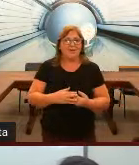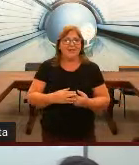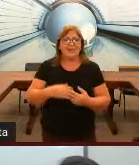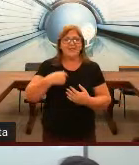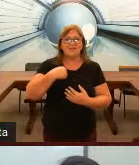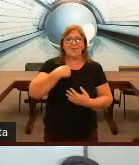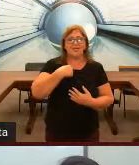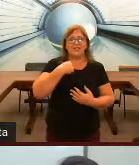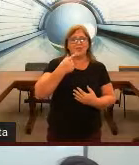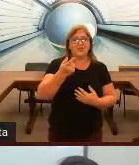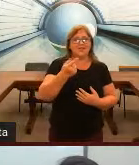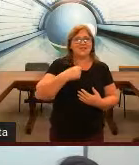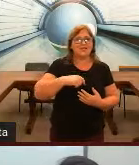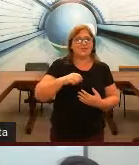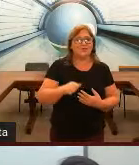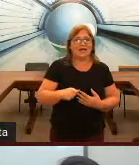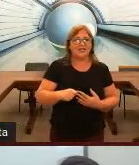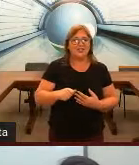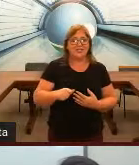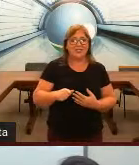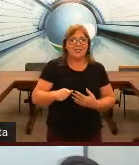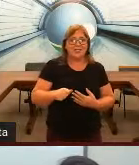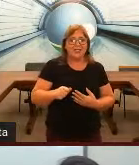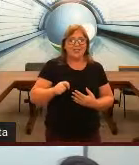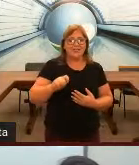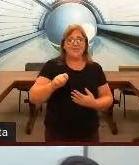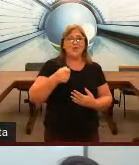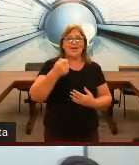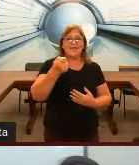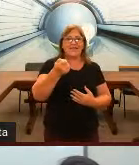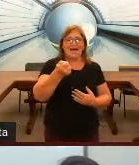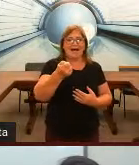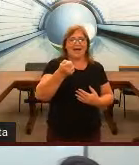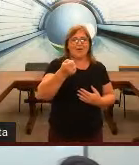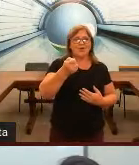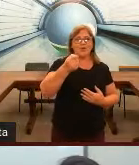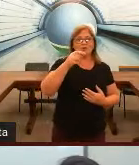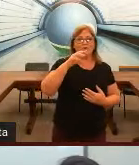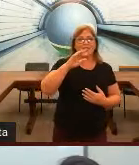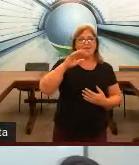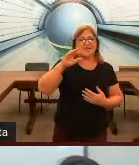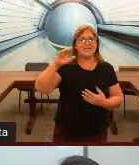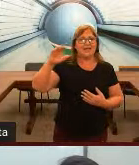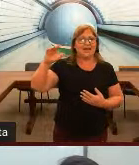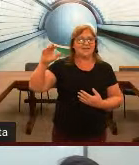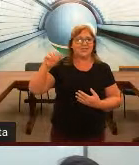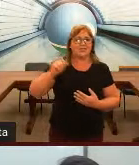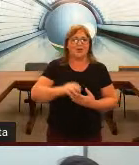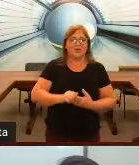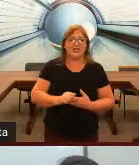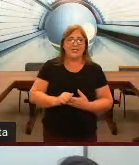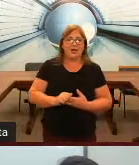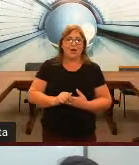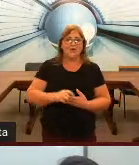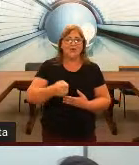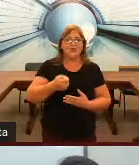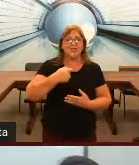da mesma forma que a gente muitas vezes tem dificuldade de visualizar o que o surdo está fazendo em relação a datilologia o surdo tem